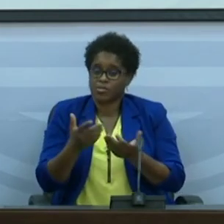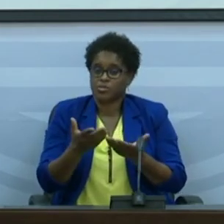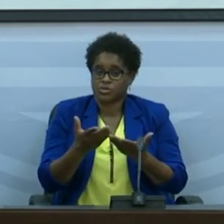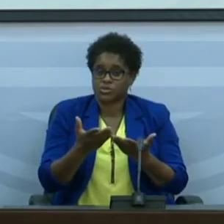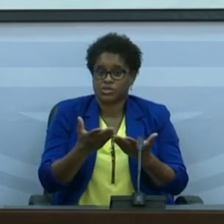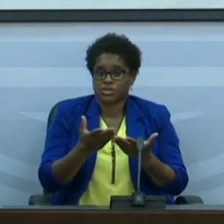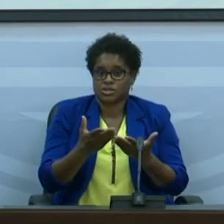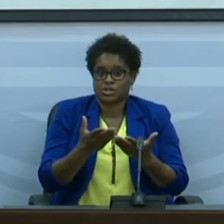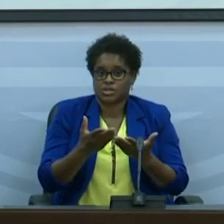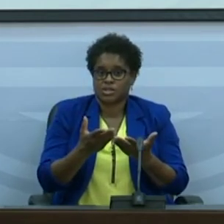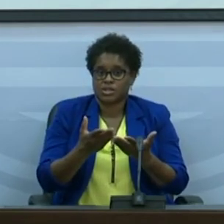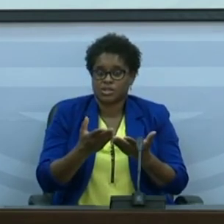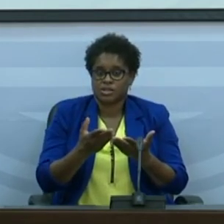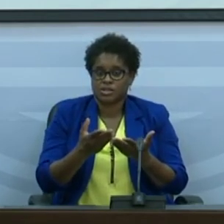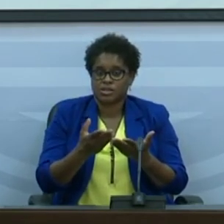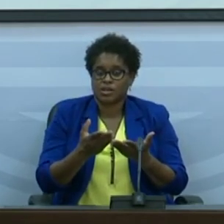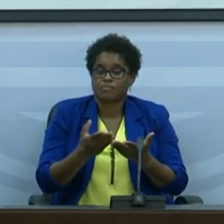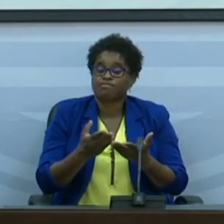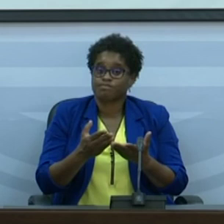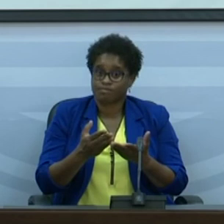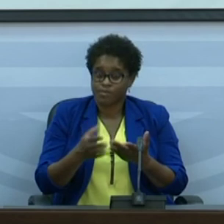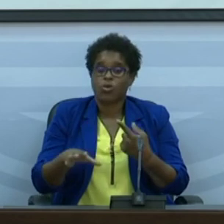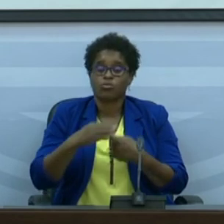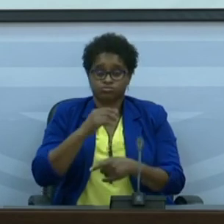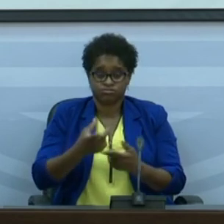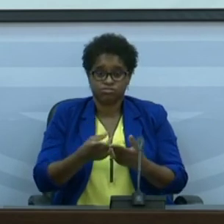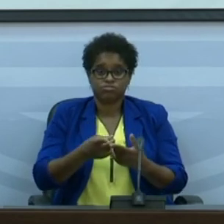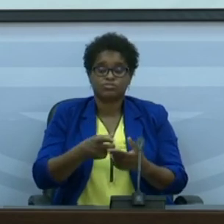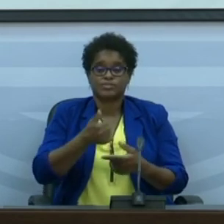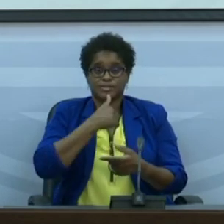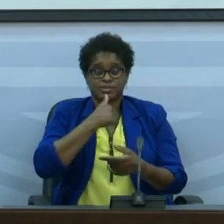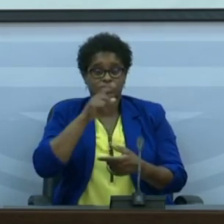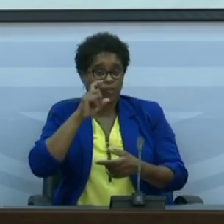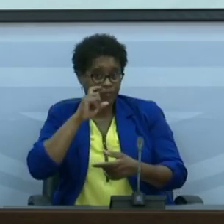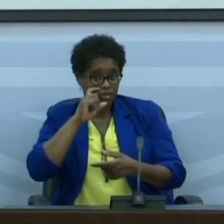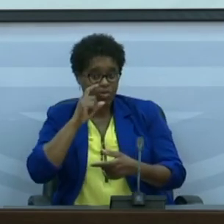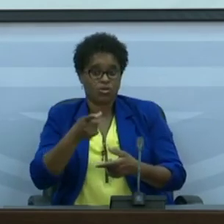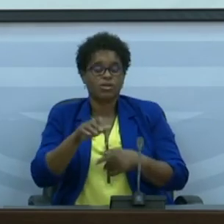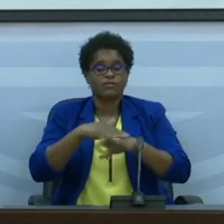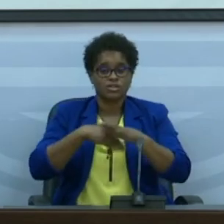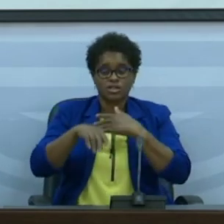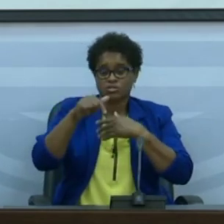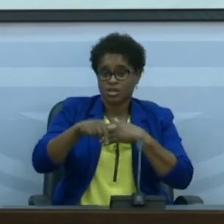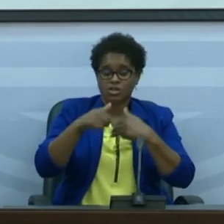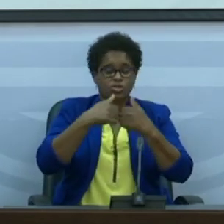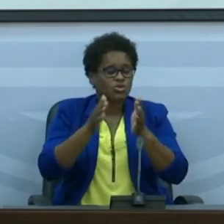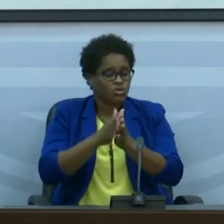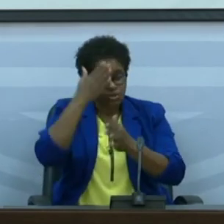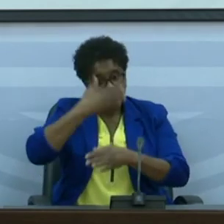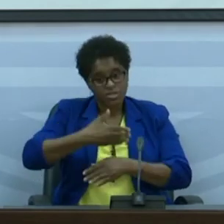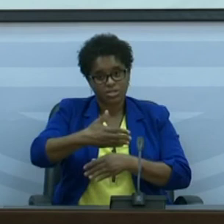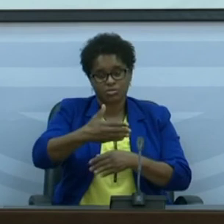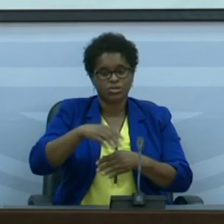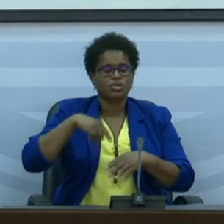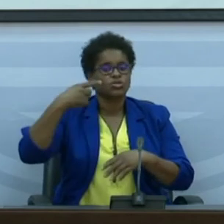da adoção das medidas de prevenção que nós temos feito aqui todas as semanas e